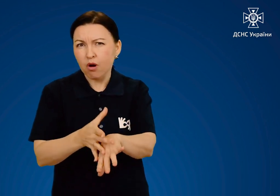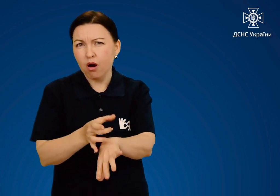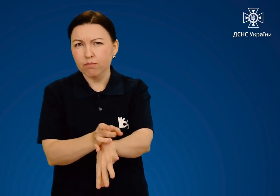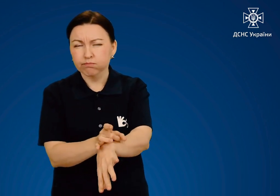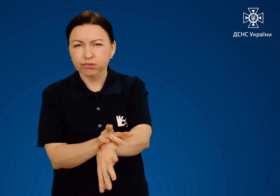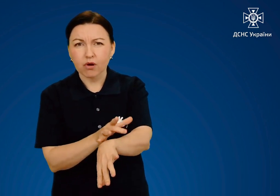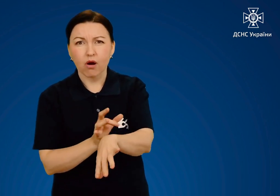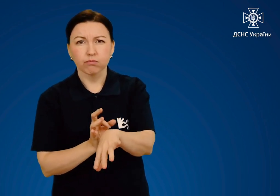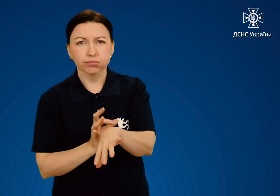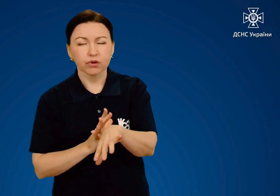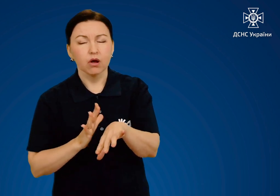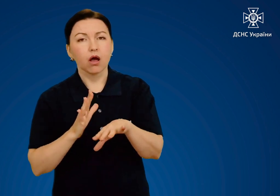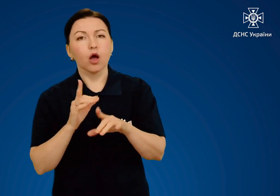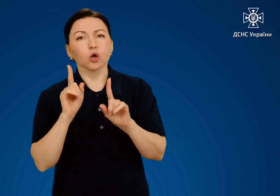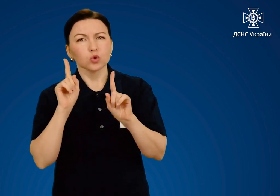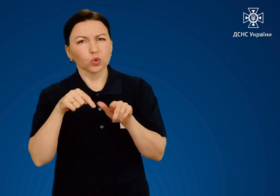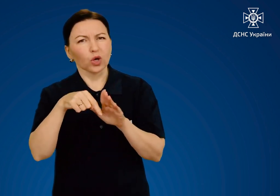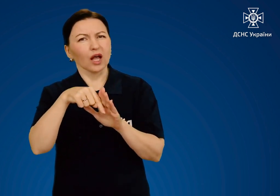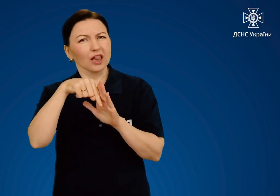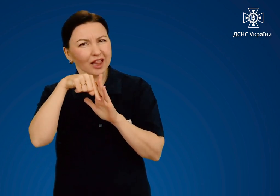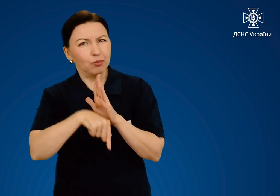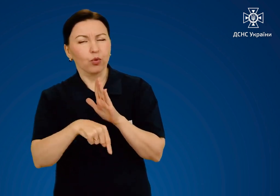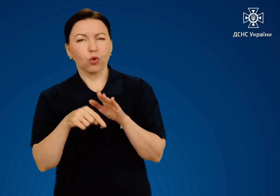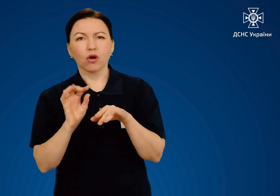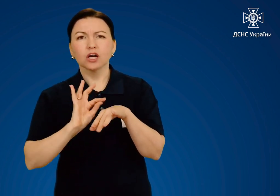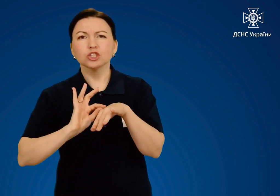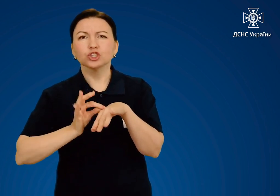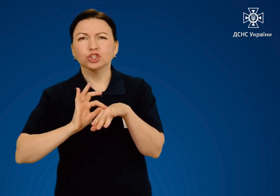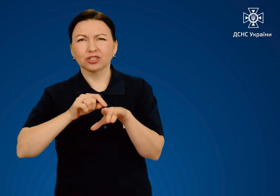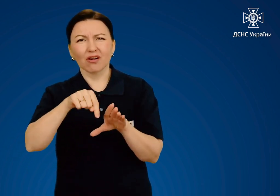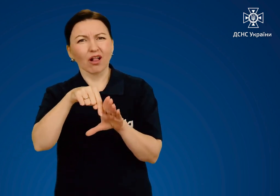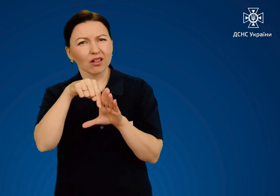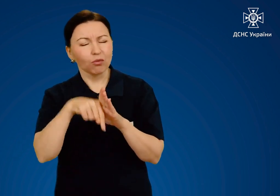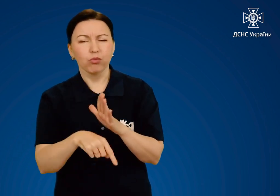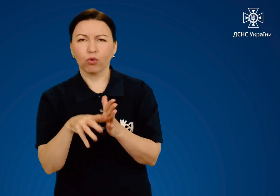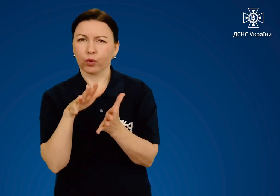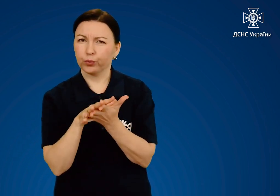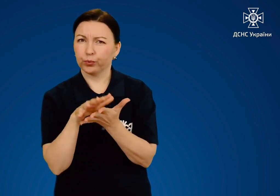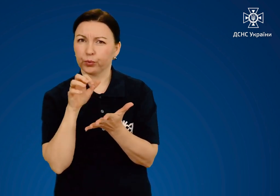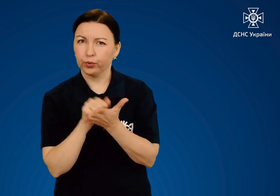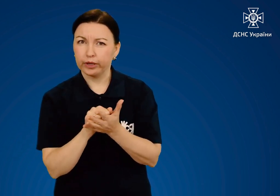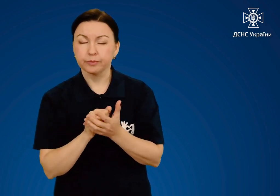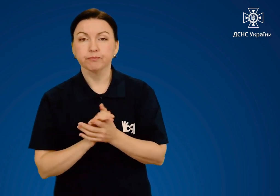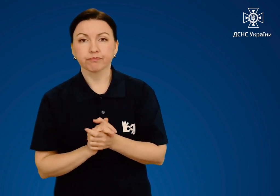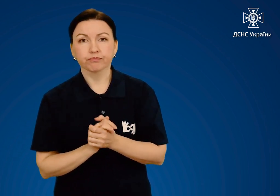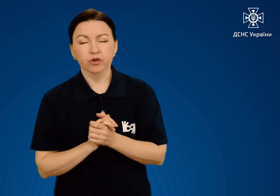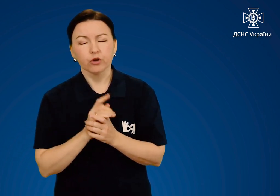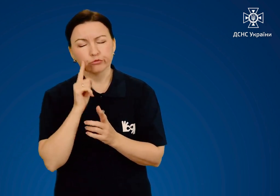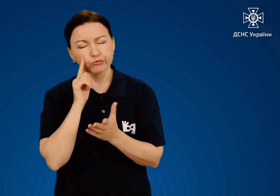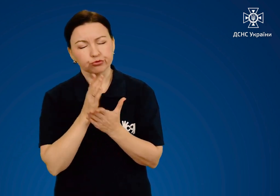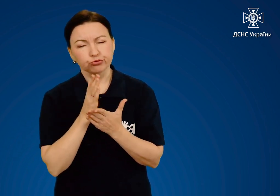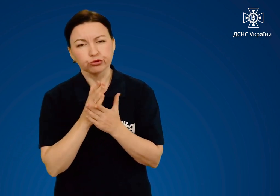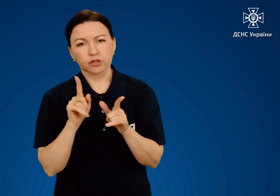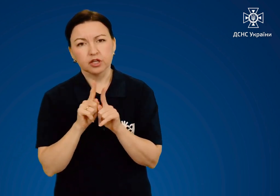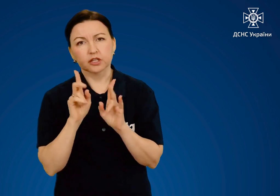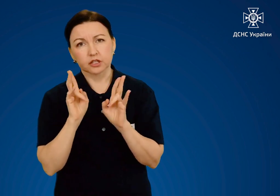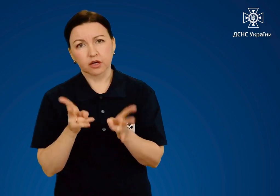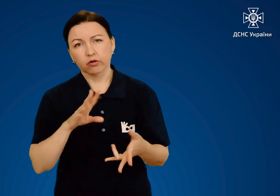ділянками ураження, що пошкоджують глибокі шари тканин. Нерідко такі